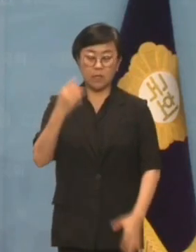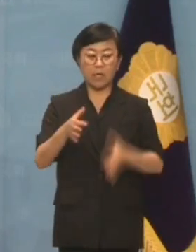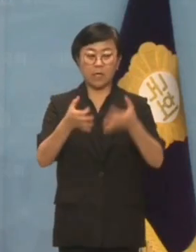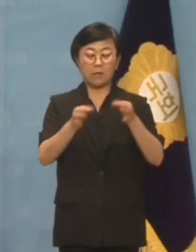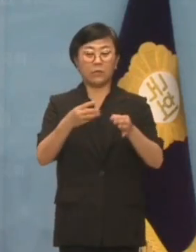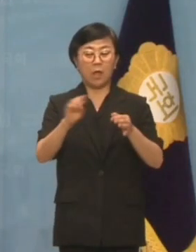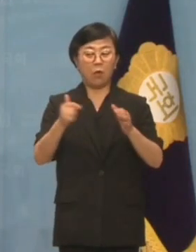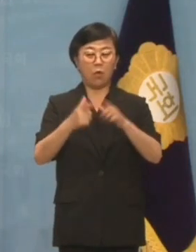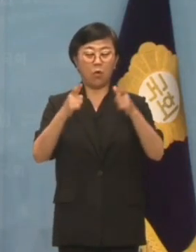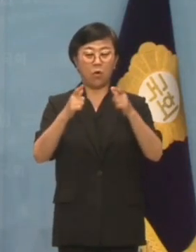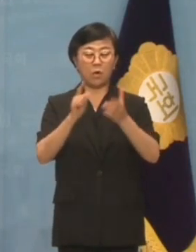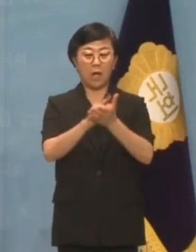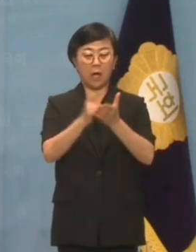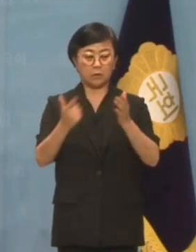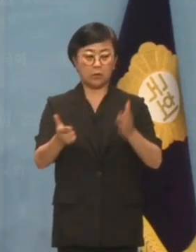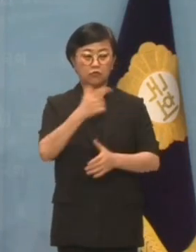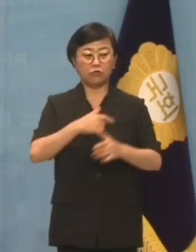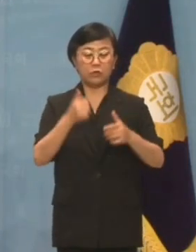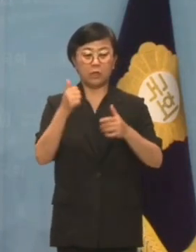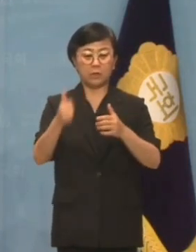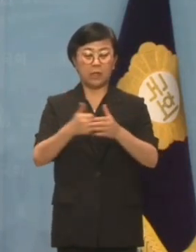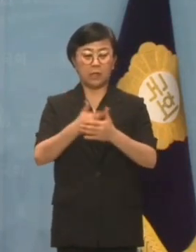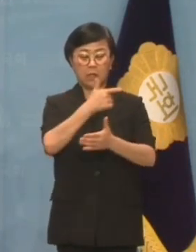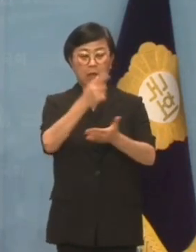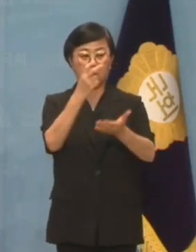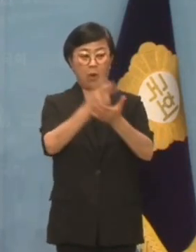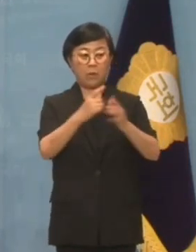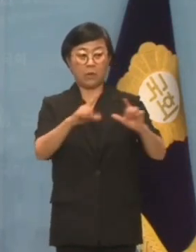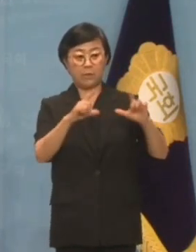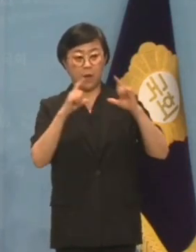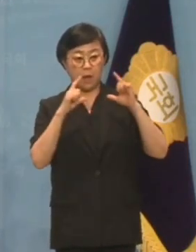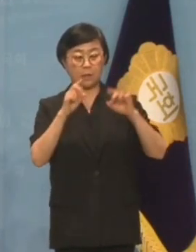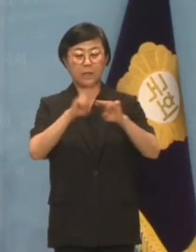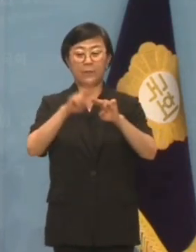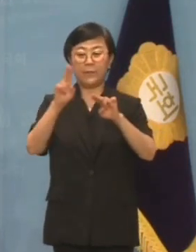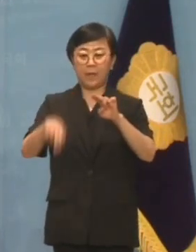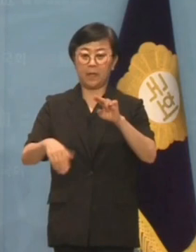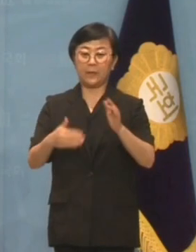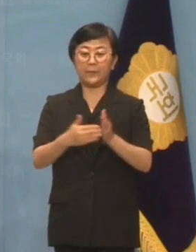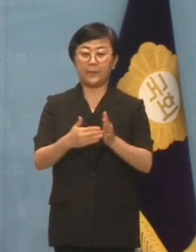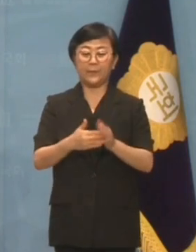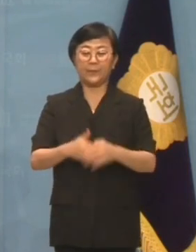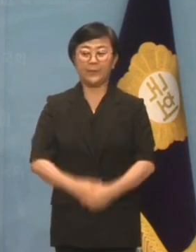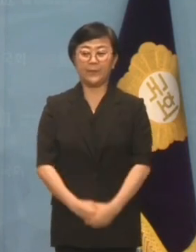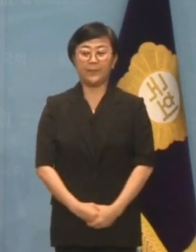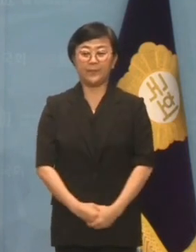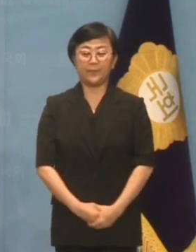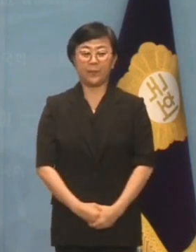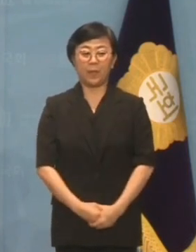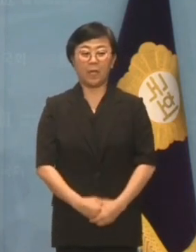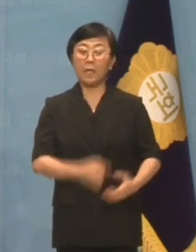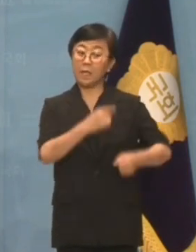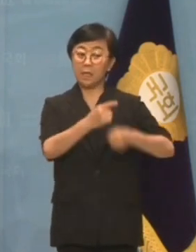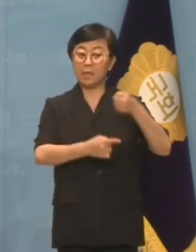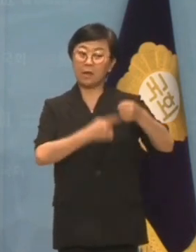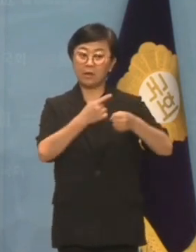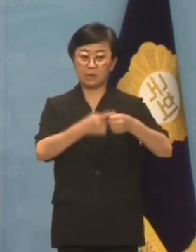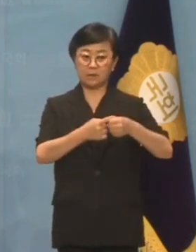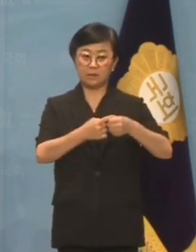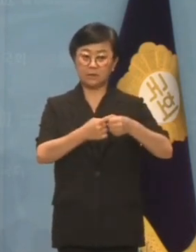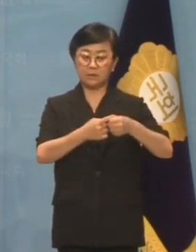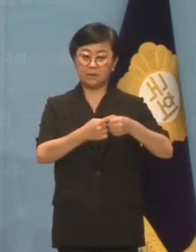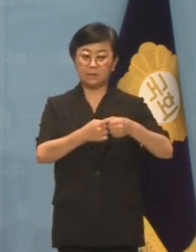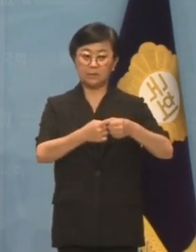김태우 강서구청장이 대법원의 선고를 받고 구청장직을 상실했습니다. 임기 1년을